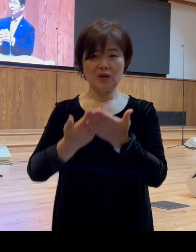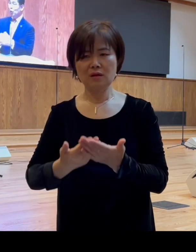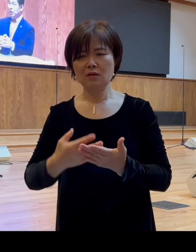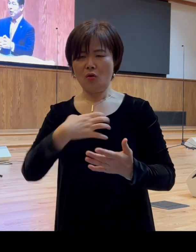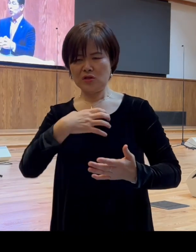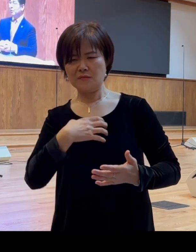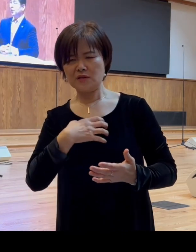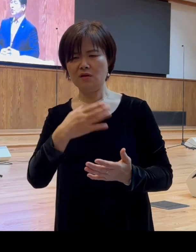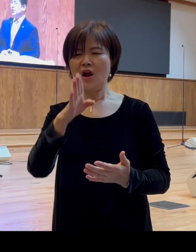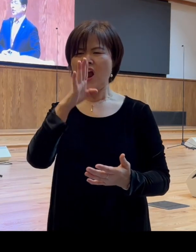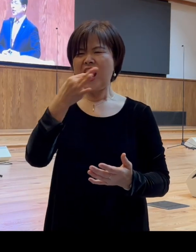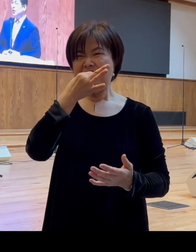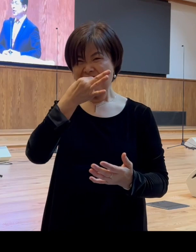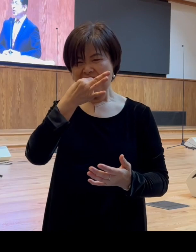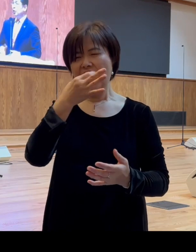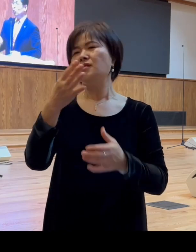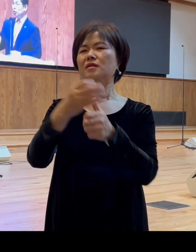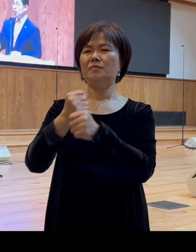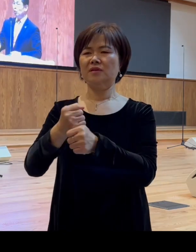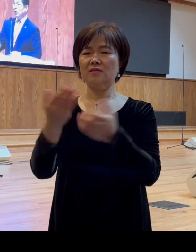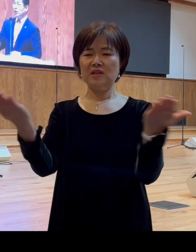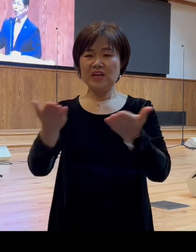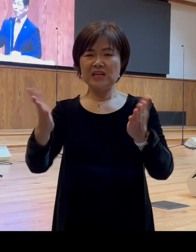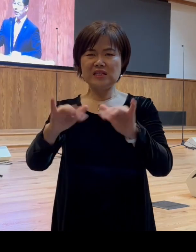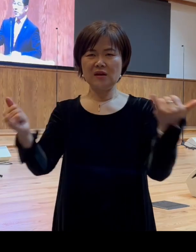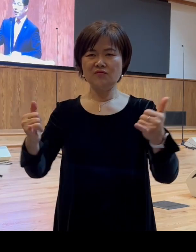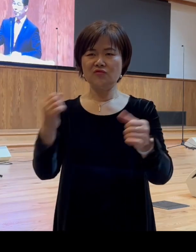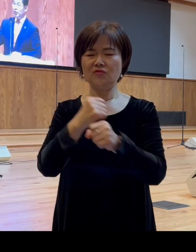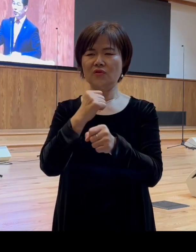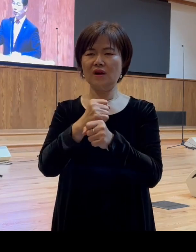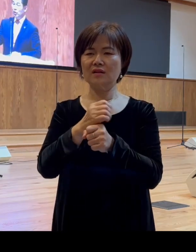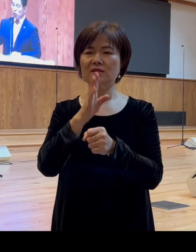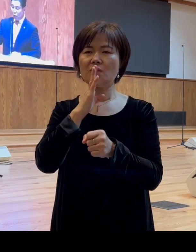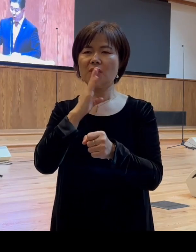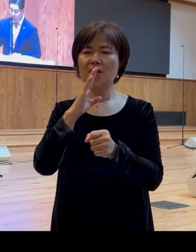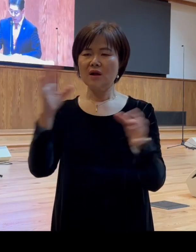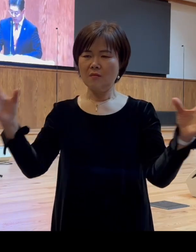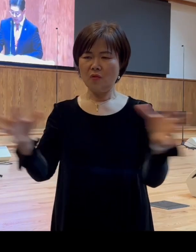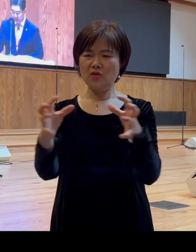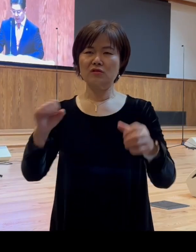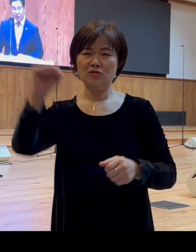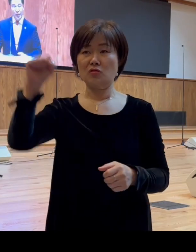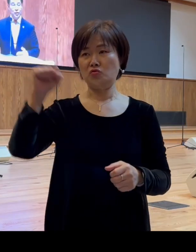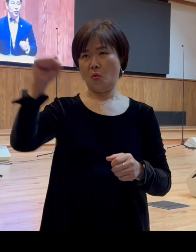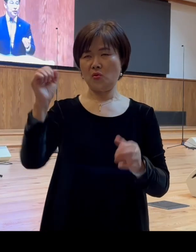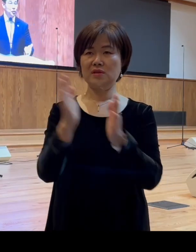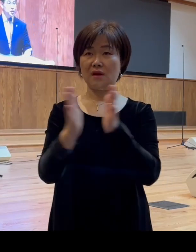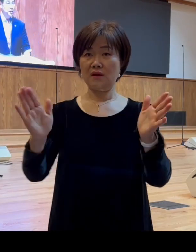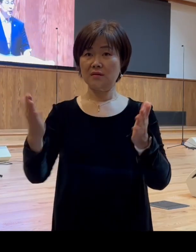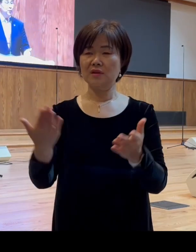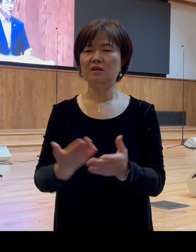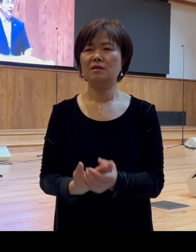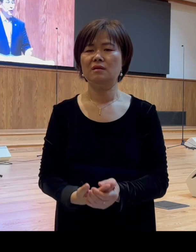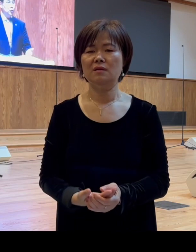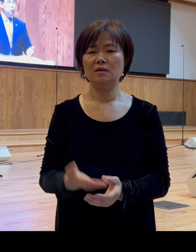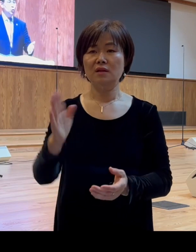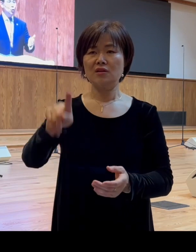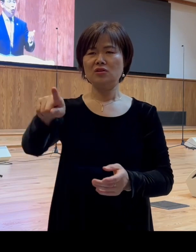사로잡혀서 직공들과 영업하는 사람들을 선동하기 시작합니다 그런데 그것이 결국은 온